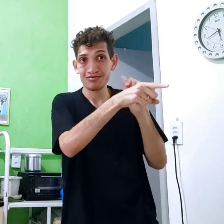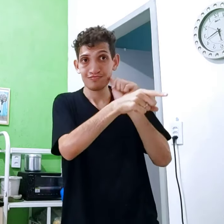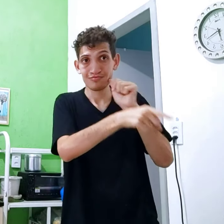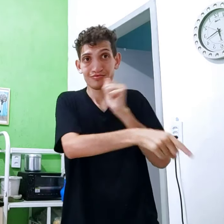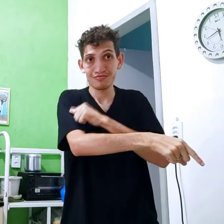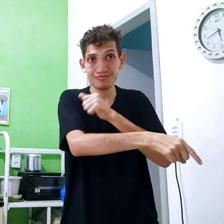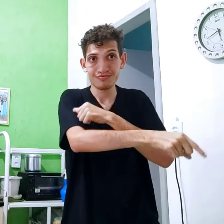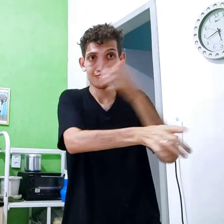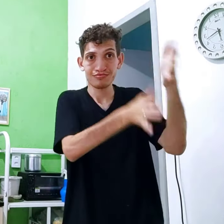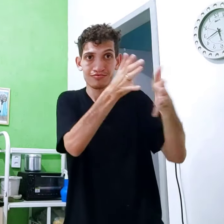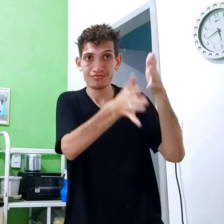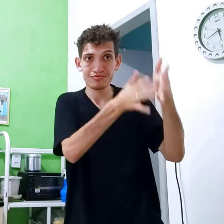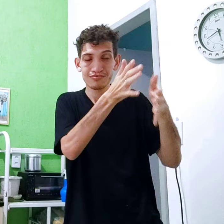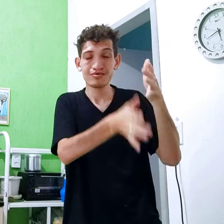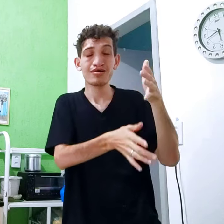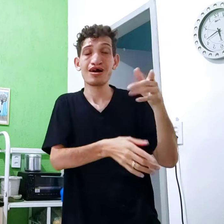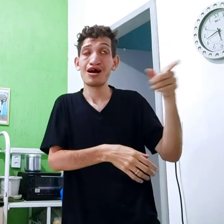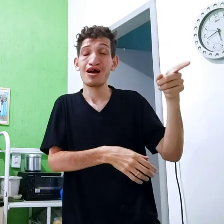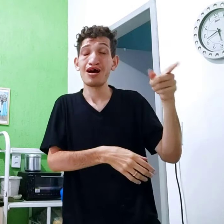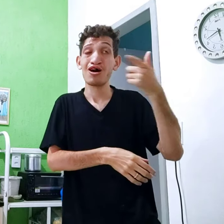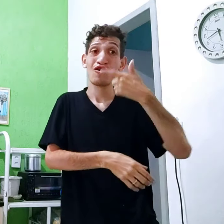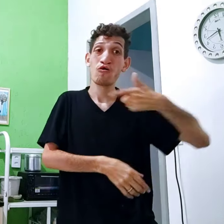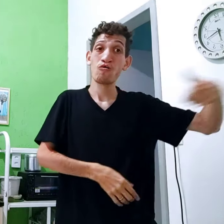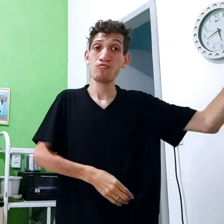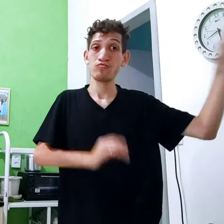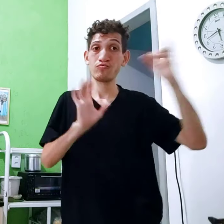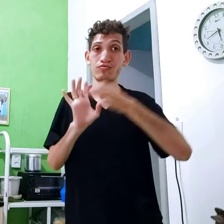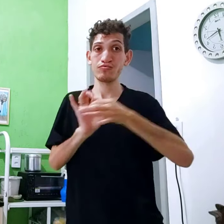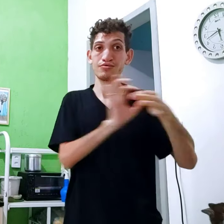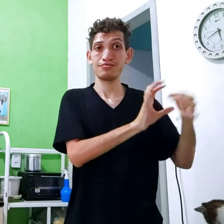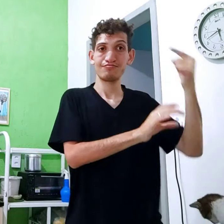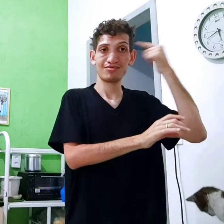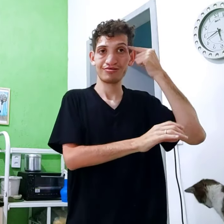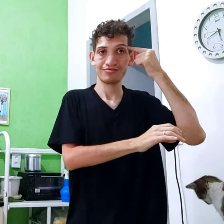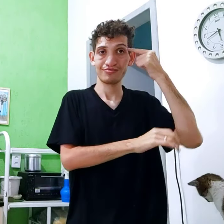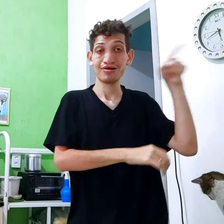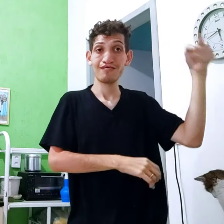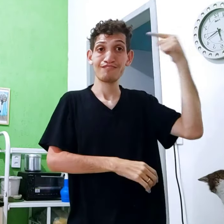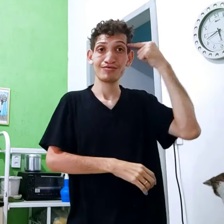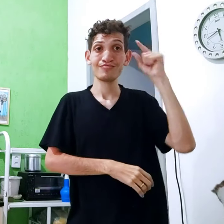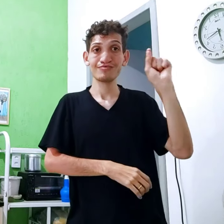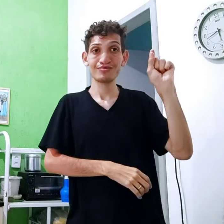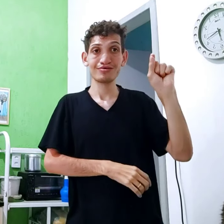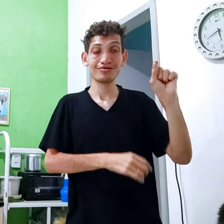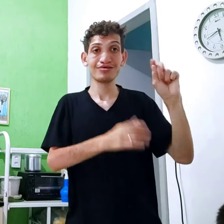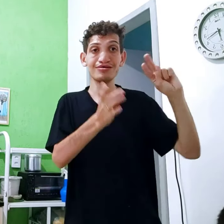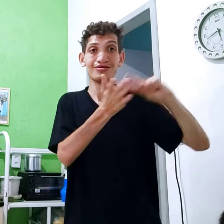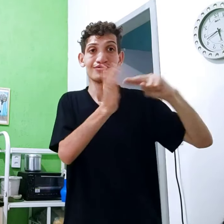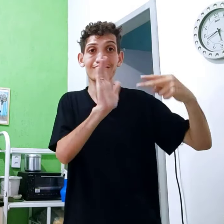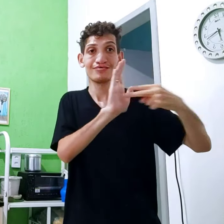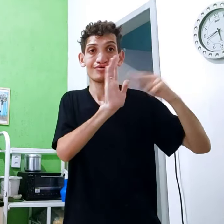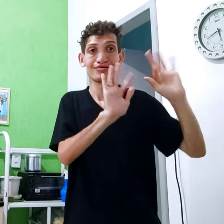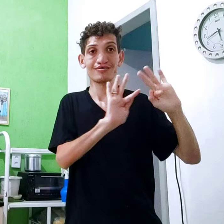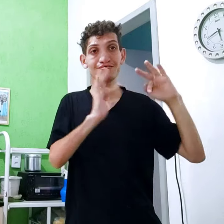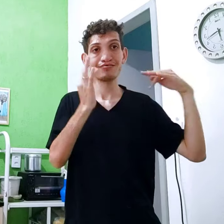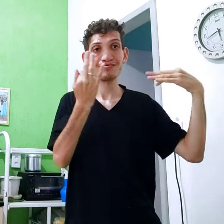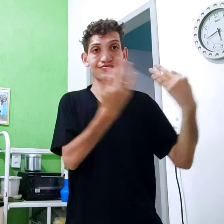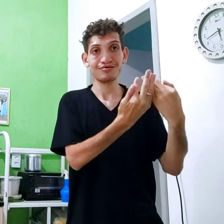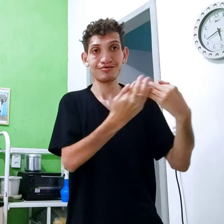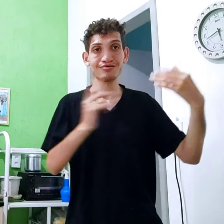quê? A mulher, A aluna, Sinalizou Outro contexto. Ela pensou, É... Significado